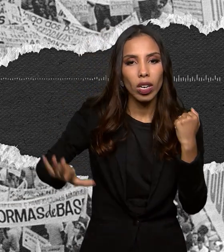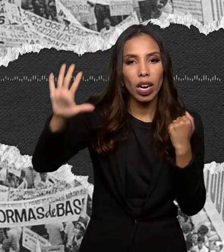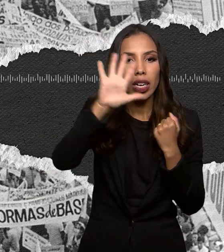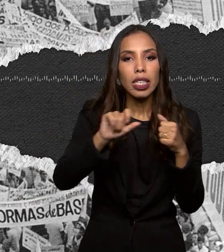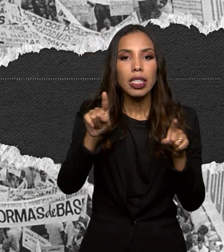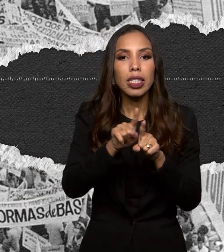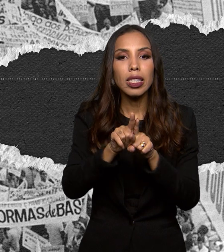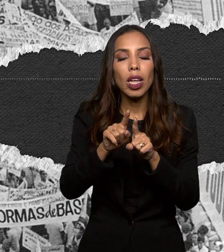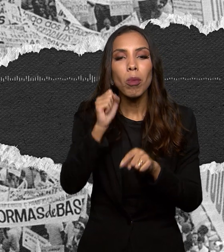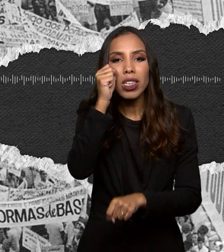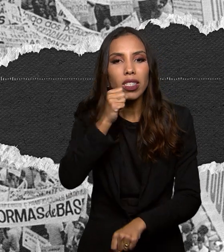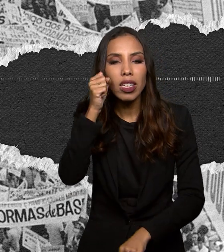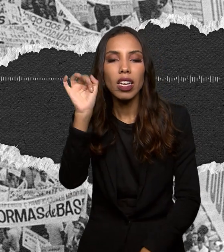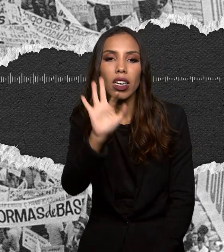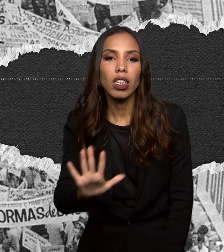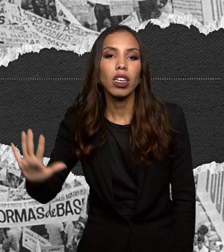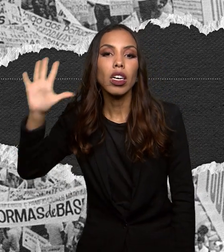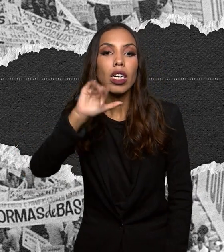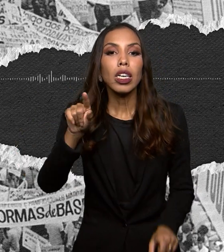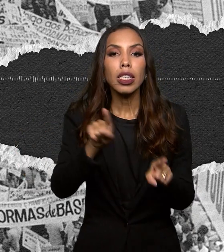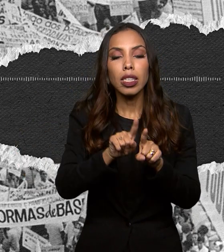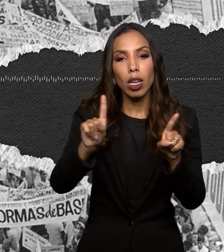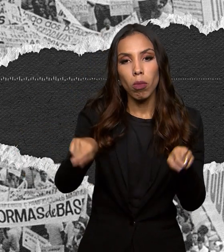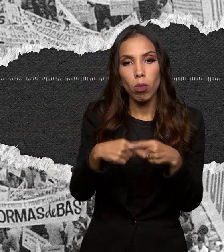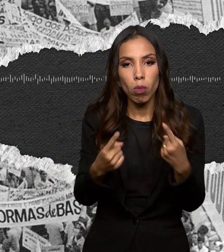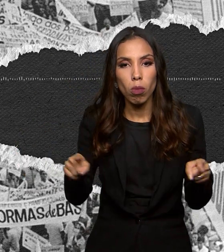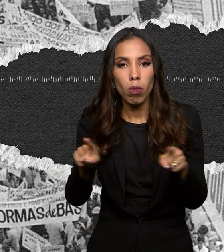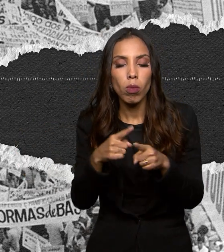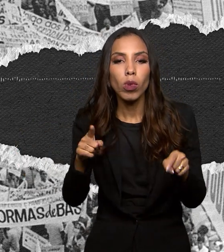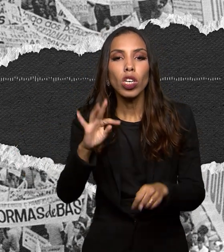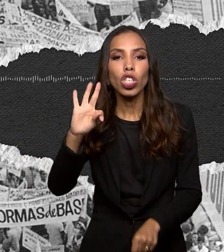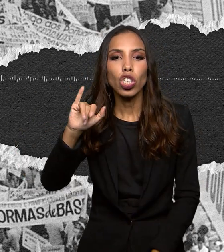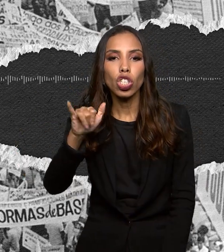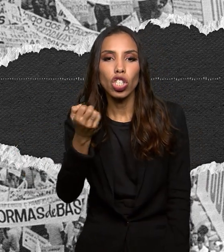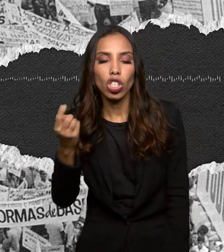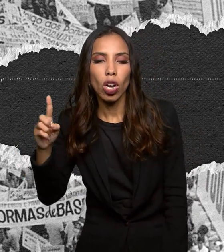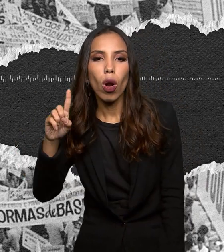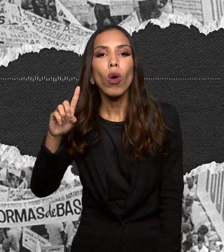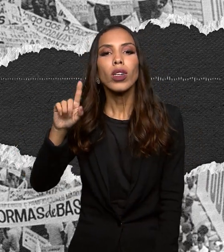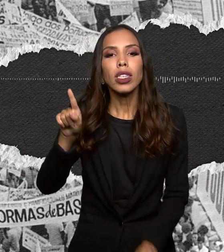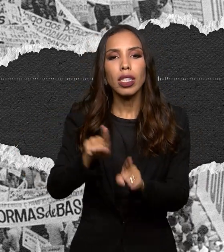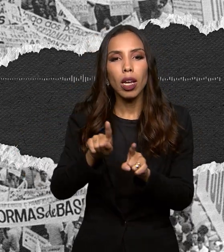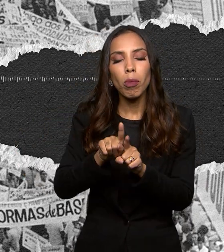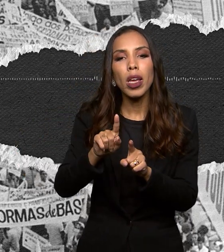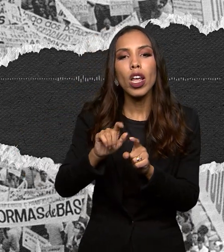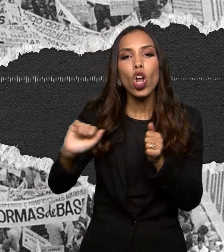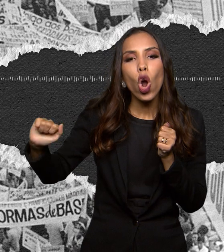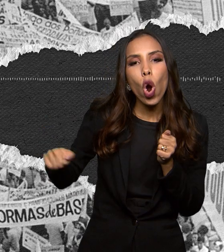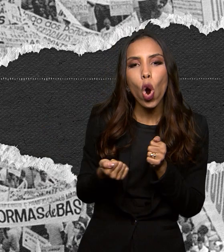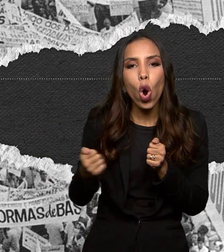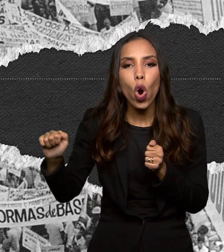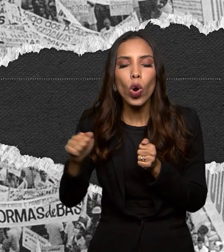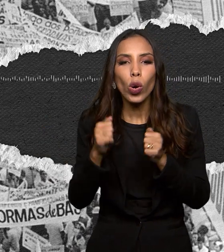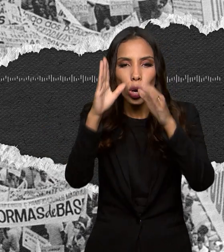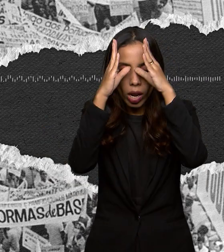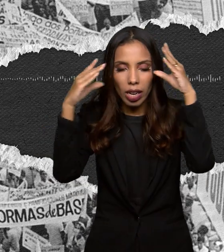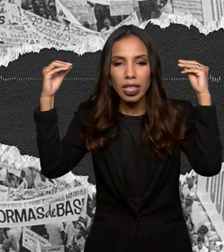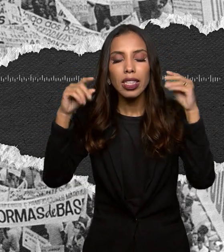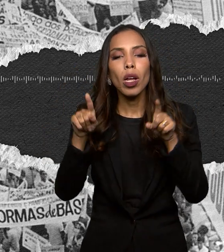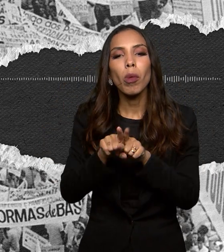Senado Federal também usamos trechos de músicas de Tião Carreiro e Pardinho Gonzaguinha Jackson do Pandeiro e Baden